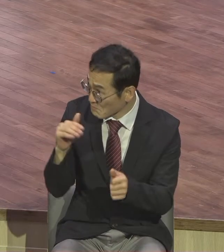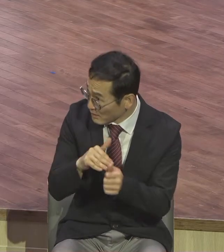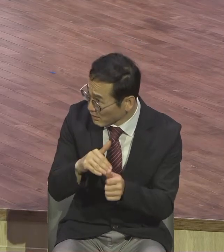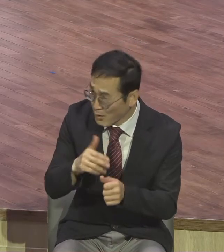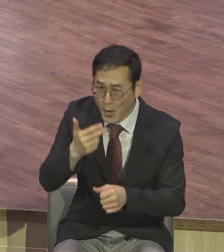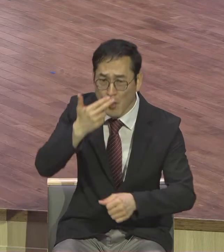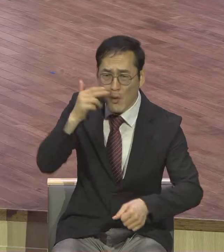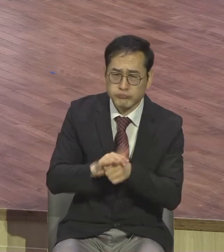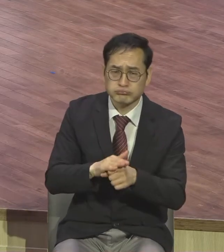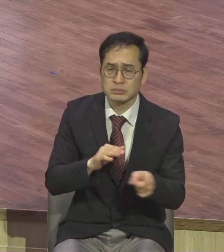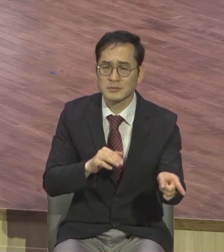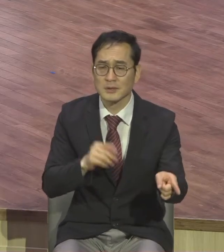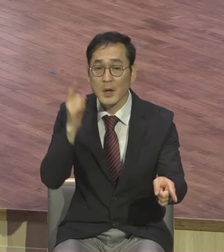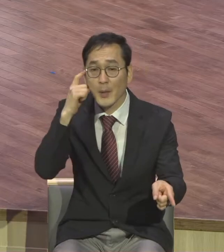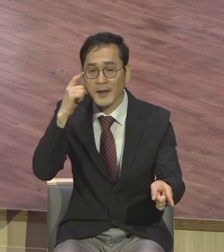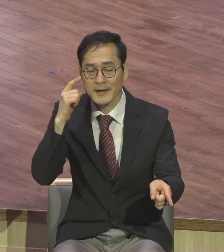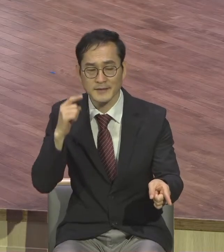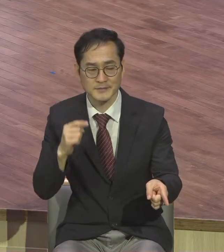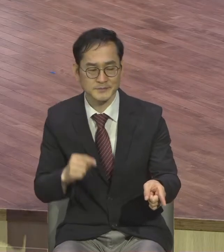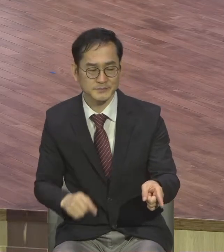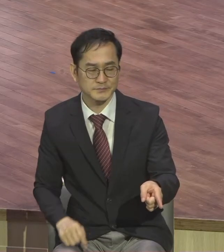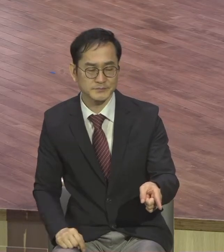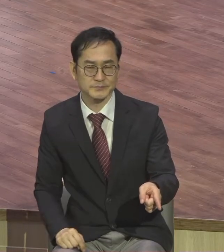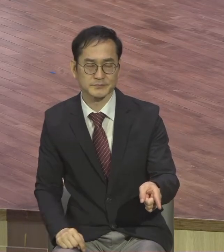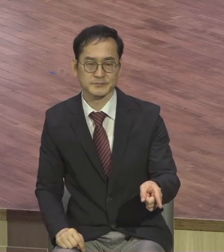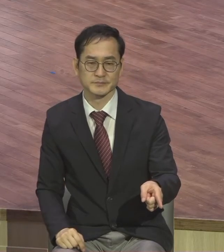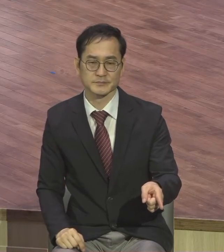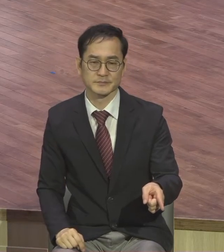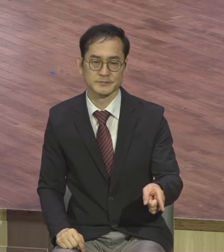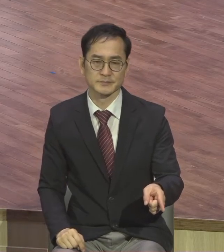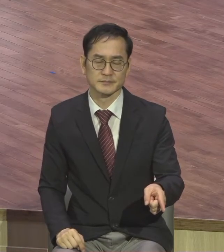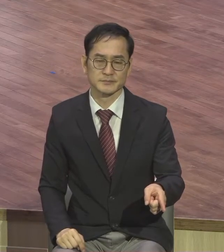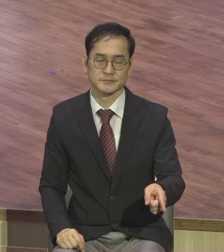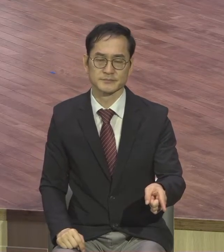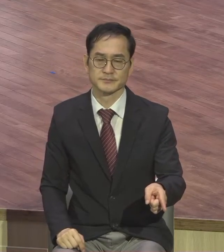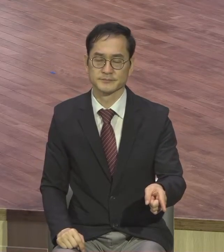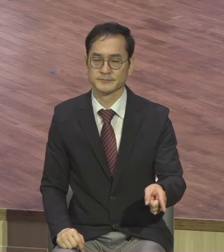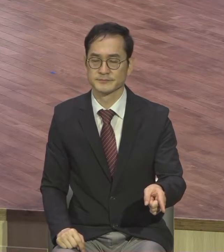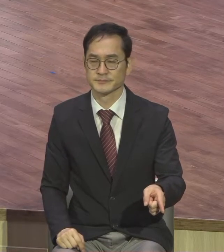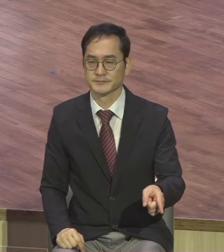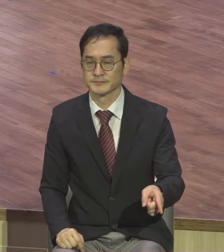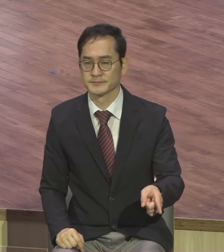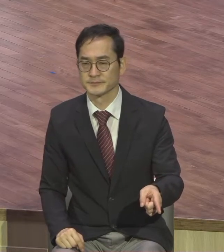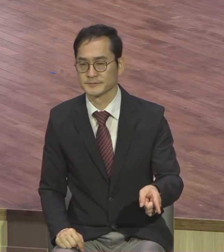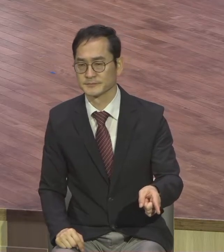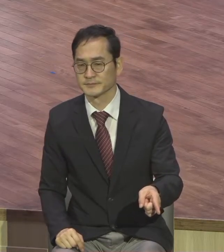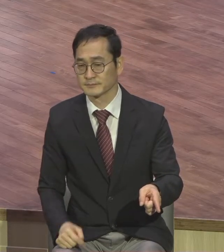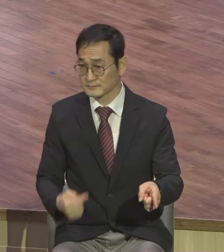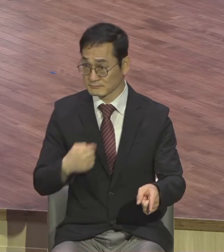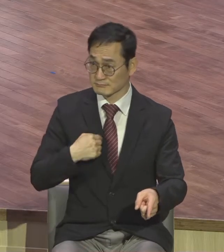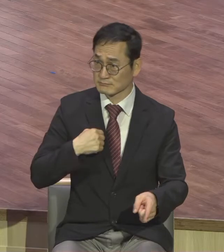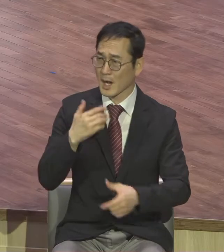당시 유대 종교 지도자들은 자기들은 누구보다도 하나님을 잘